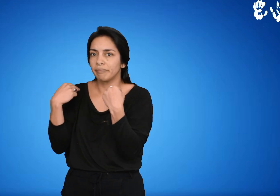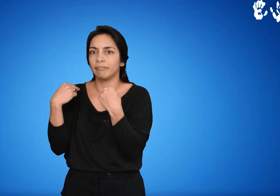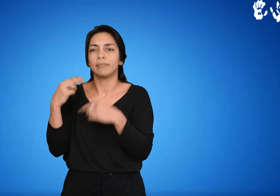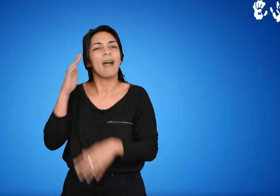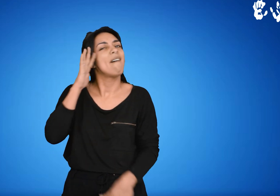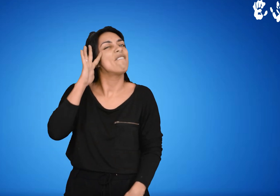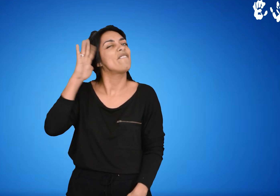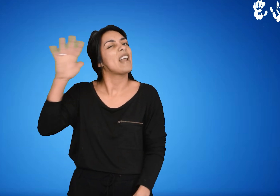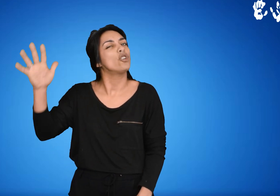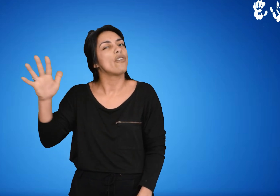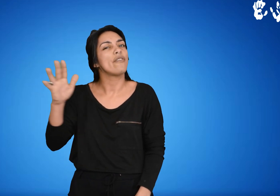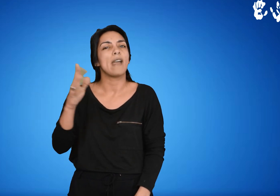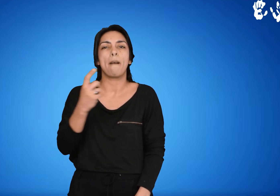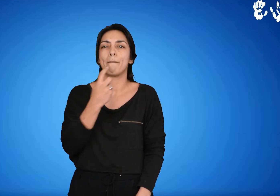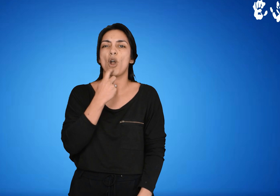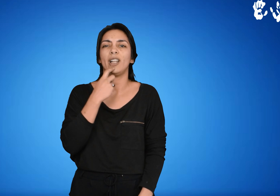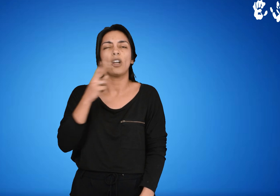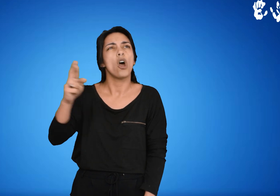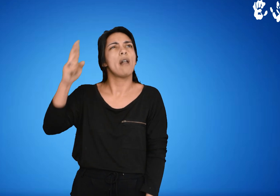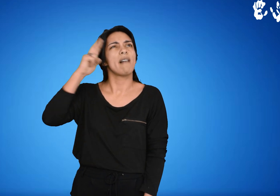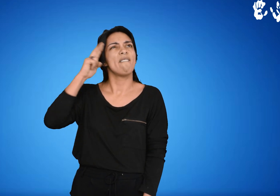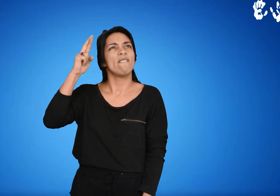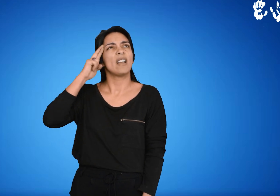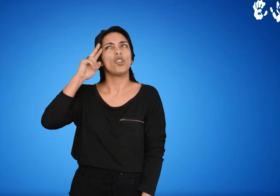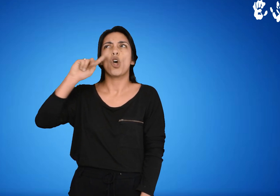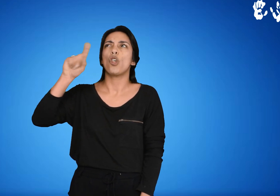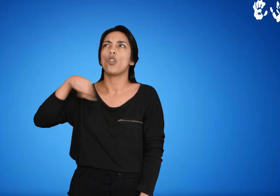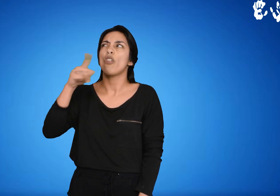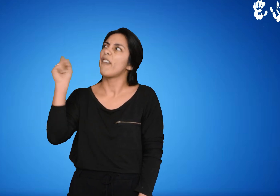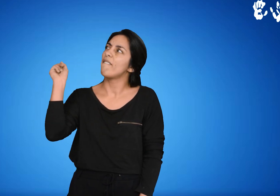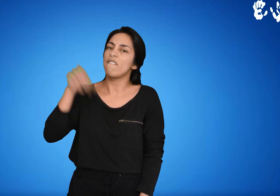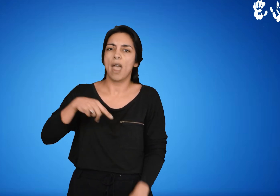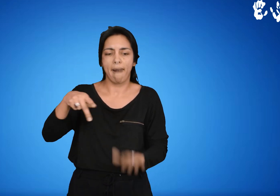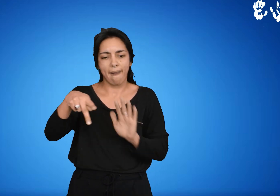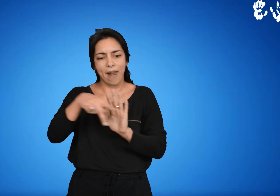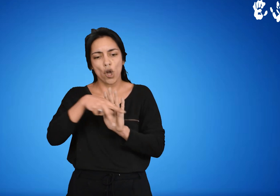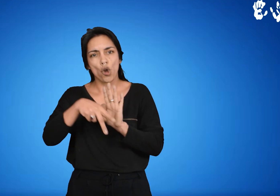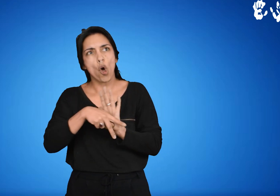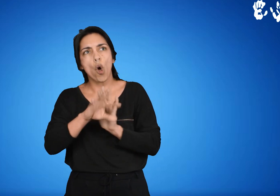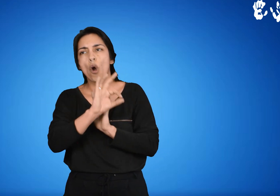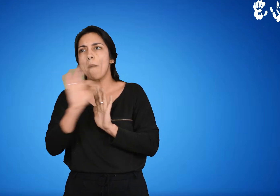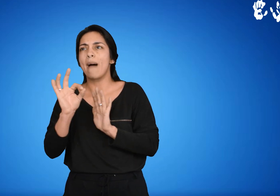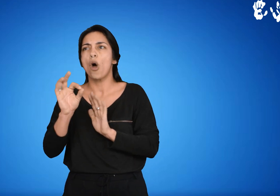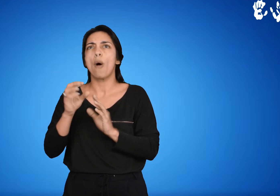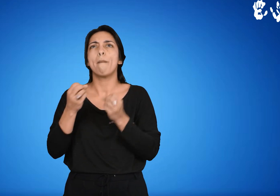normas que los rigen. La filosofía política es la reflexión y pregunta sobre el porqué de ellos.